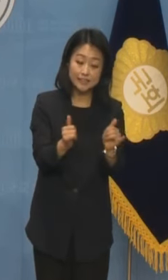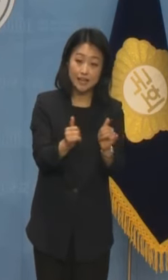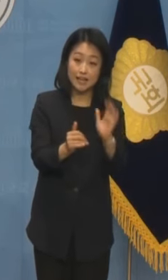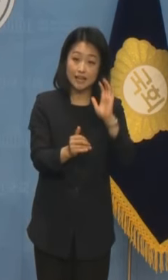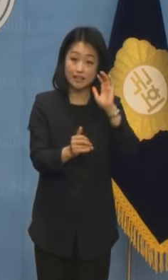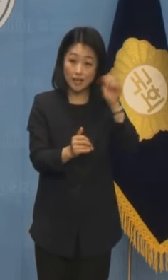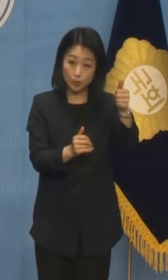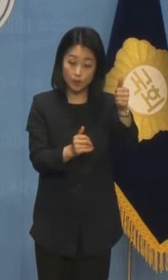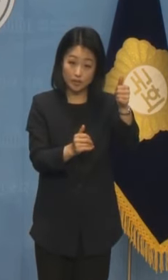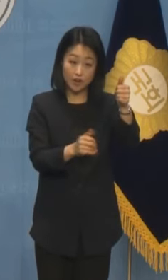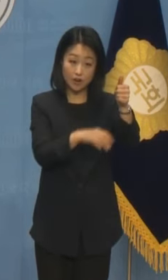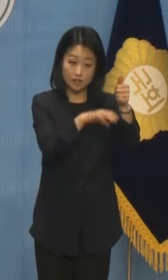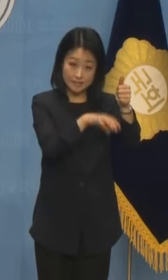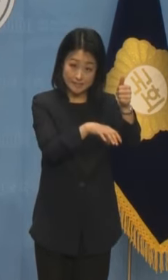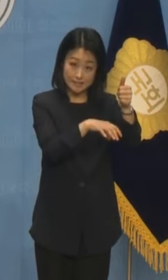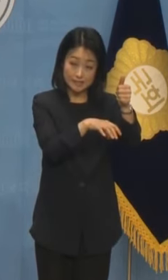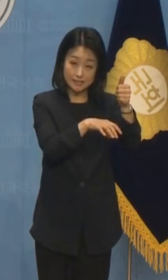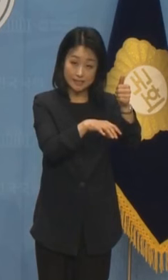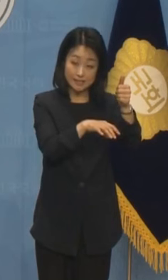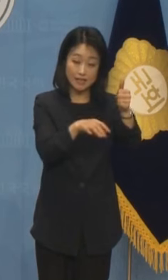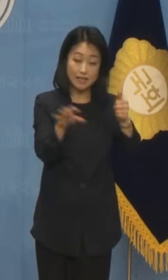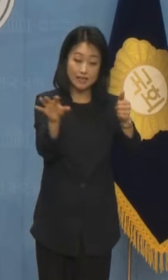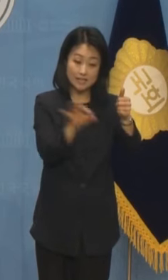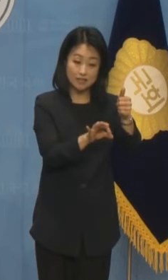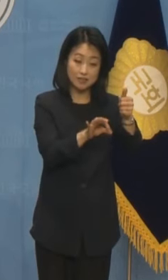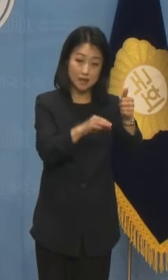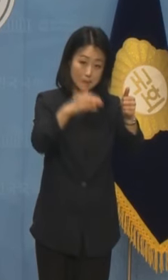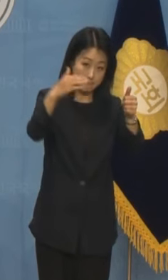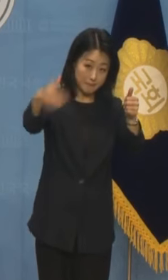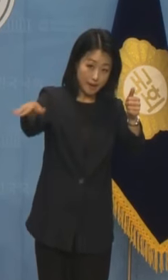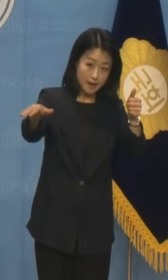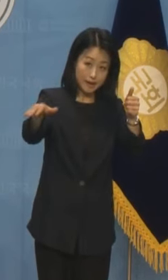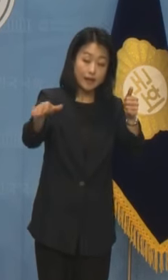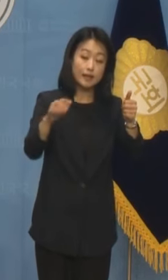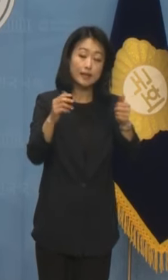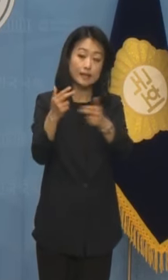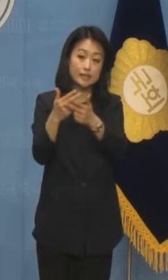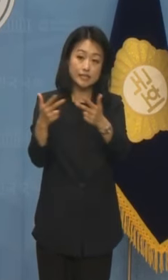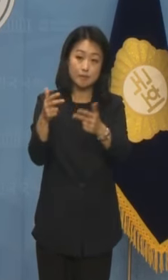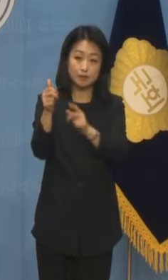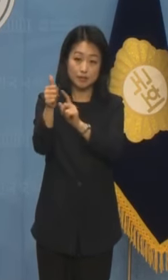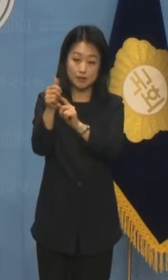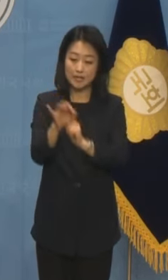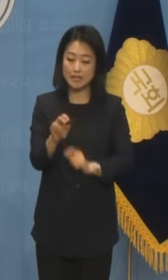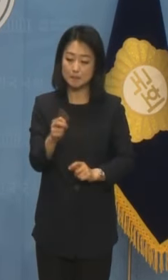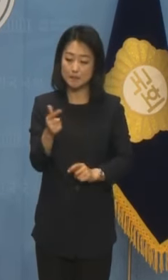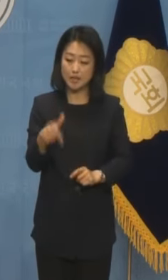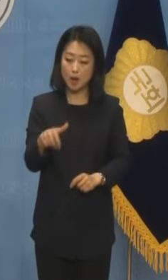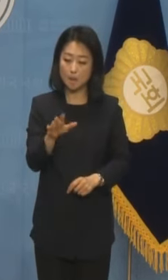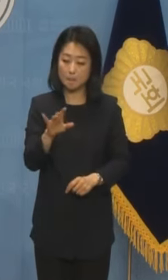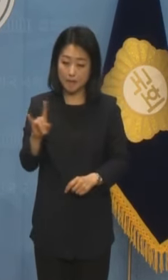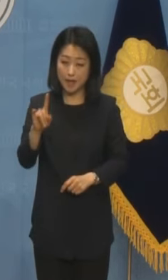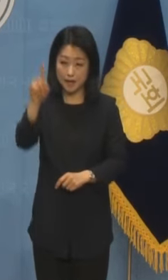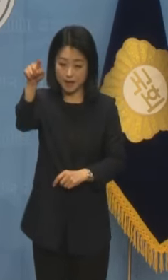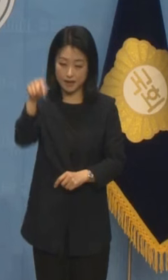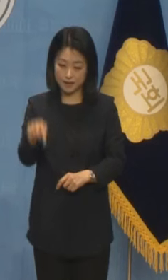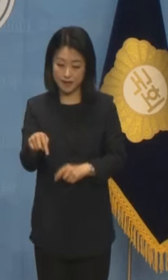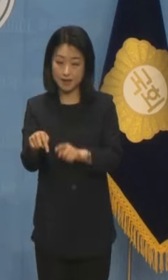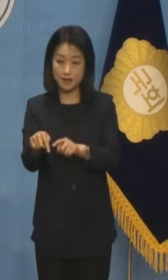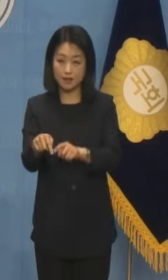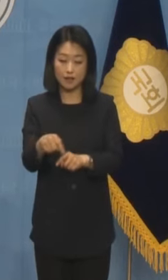인선에서 배제하겠다는 뜻을 전하고 이재명 대표는 임혁백 위원장을 통해